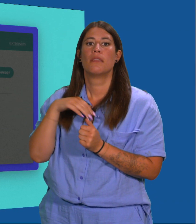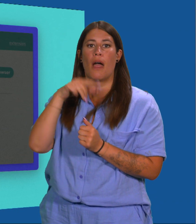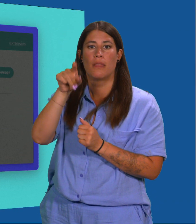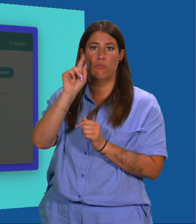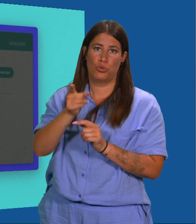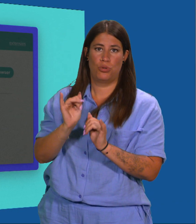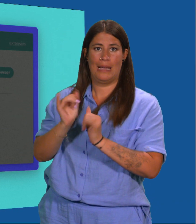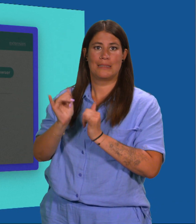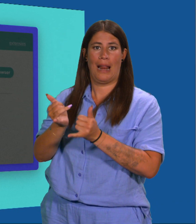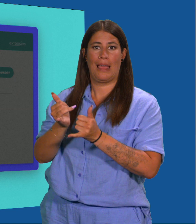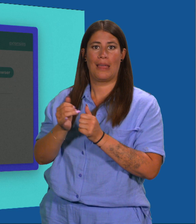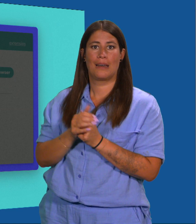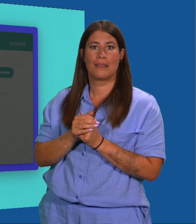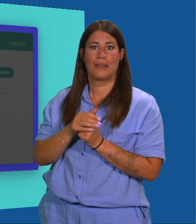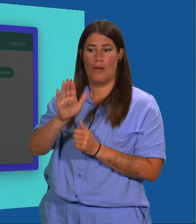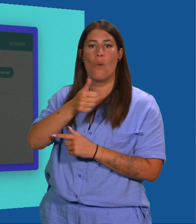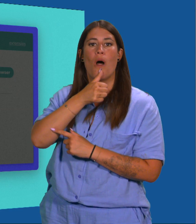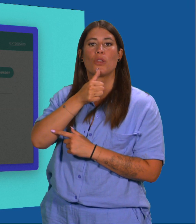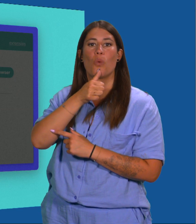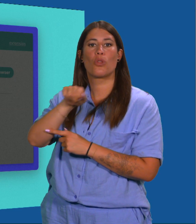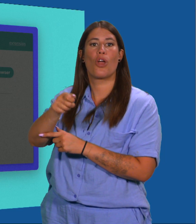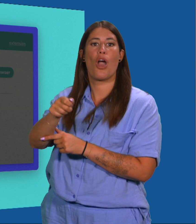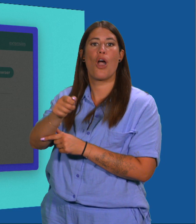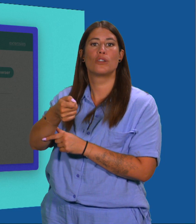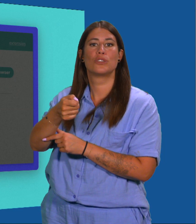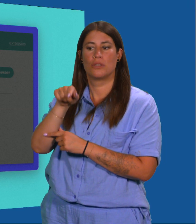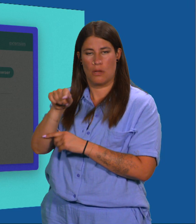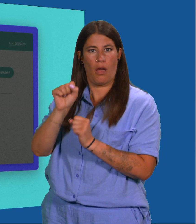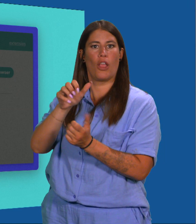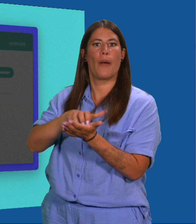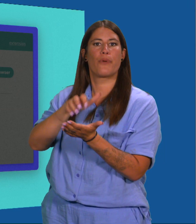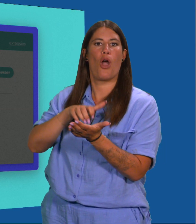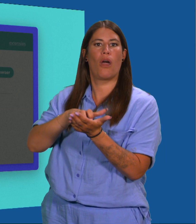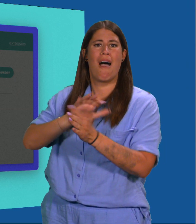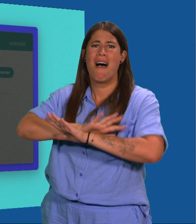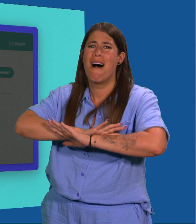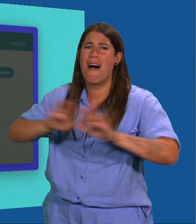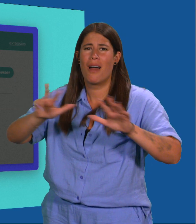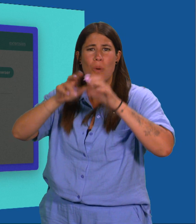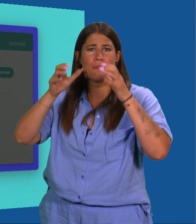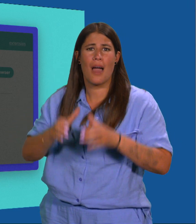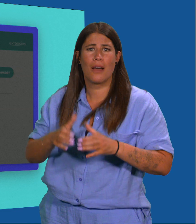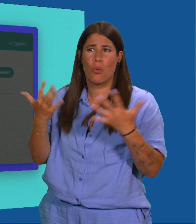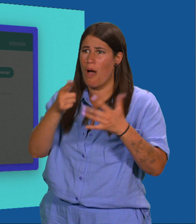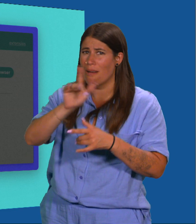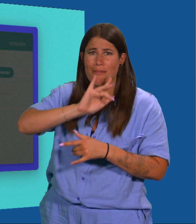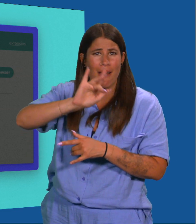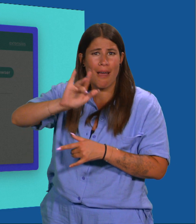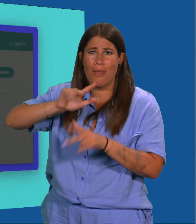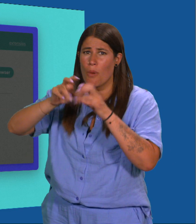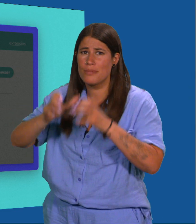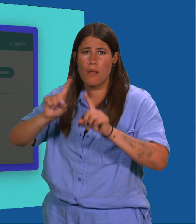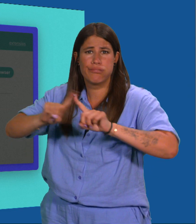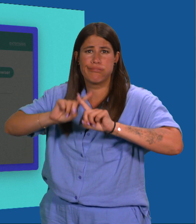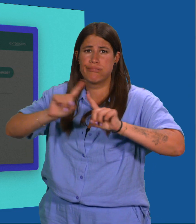extensie, zodat je de wachtwoordkluis kan gebruiken op elke website waarnaar je surft. Je hoeft dus niet altijd de